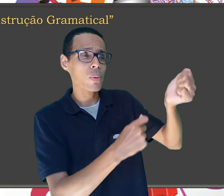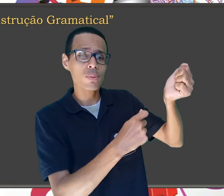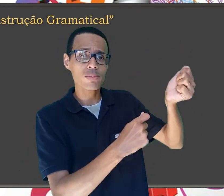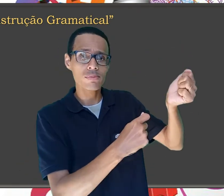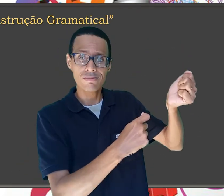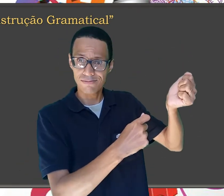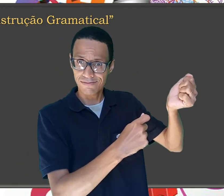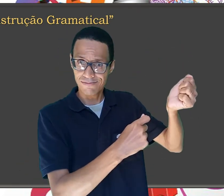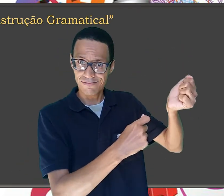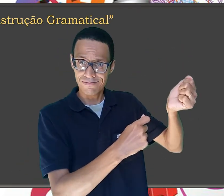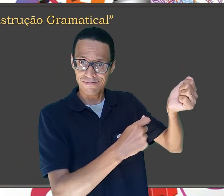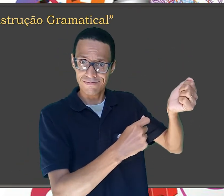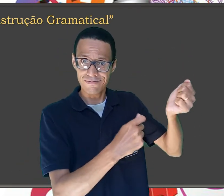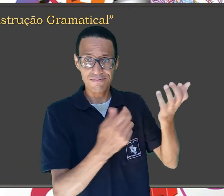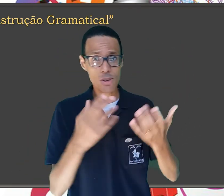O cabelo?